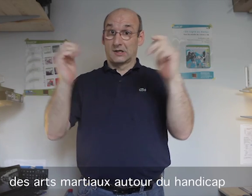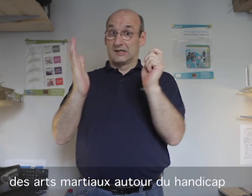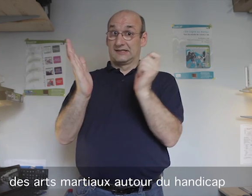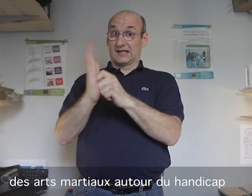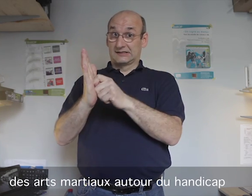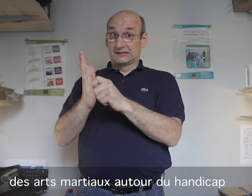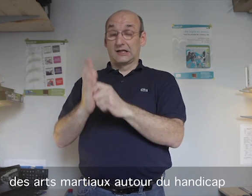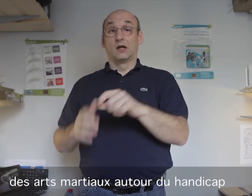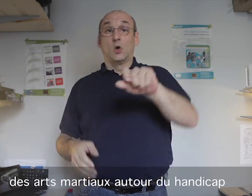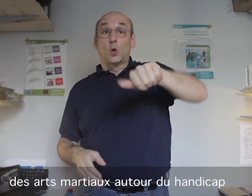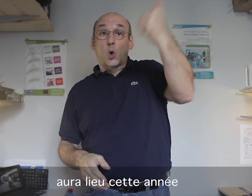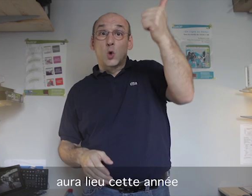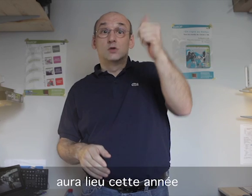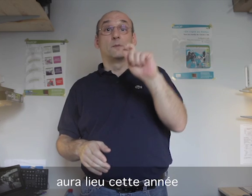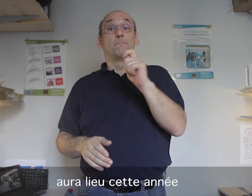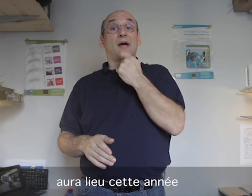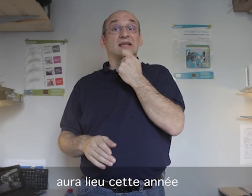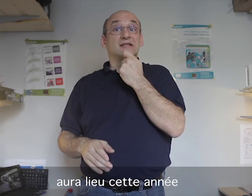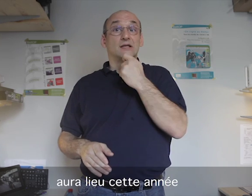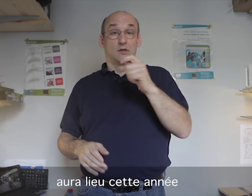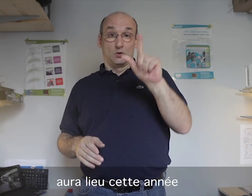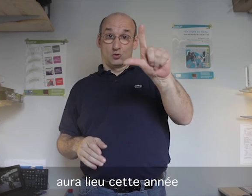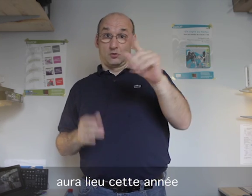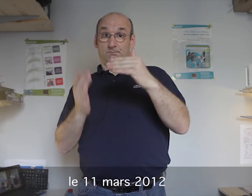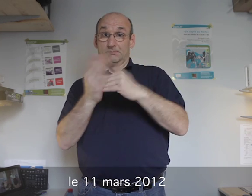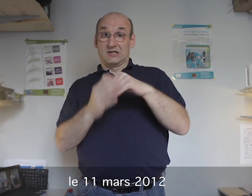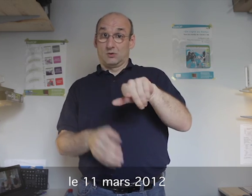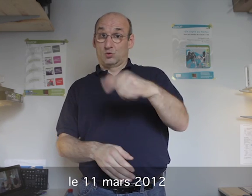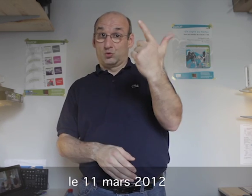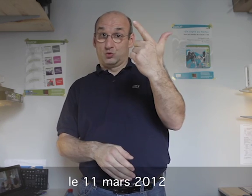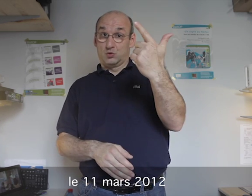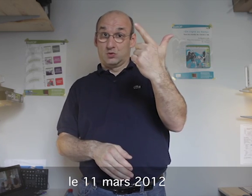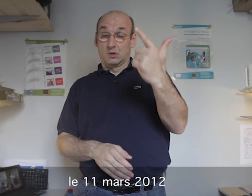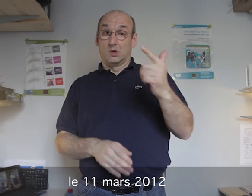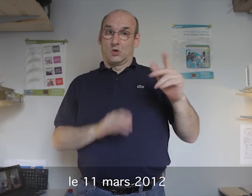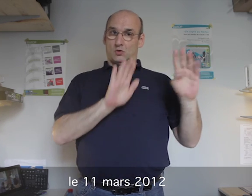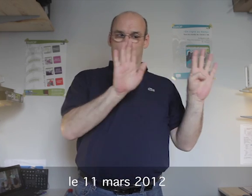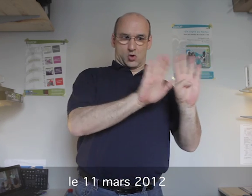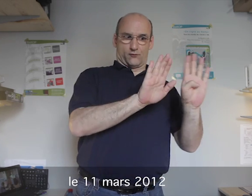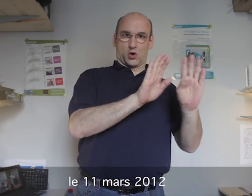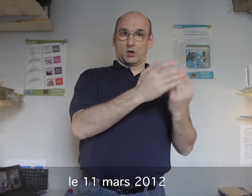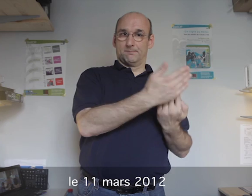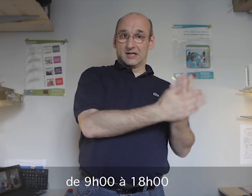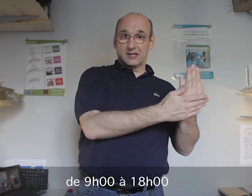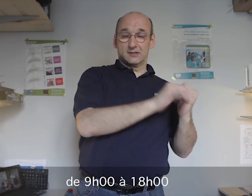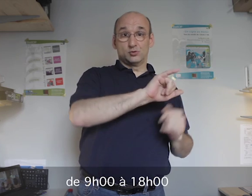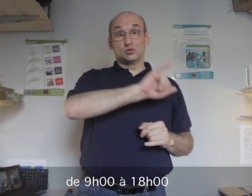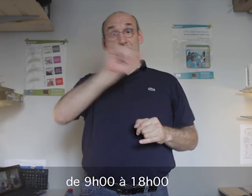aura lieu cette année le 11 mars 2012 de 9h à